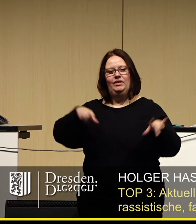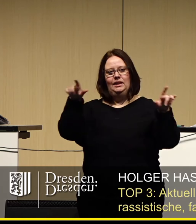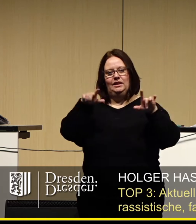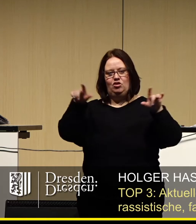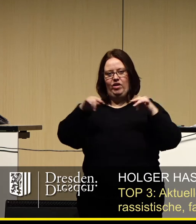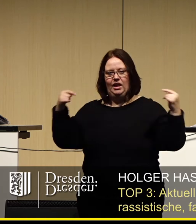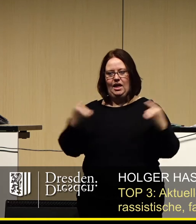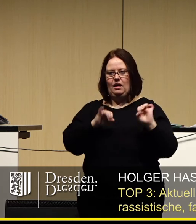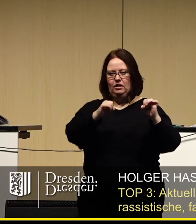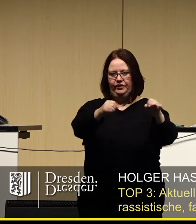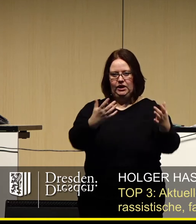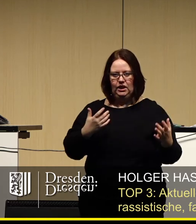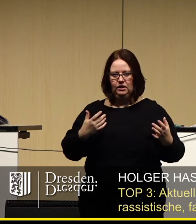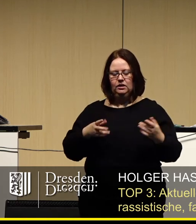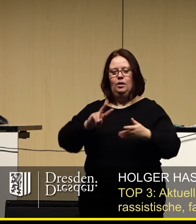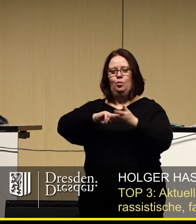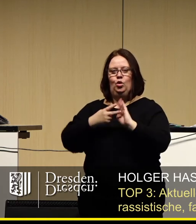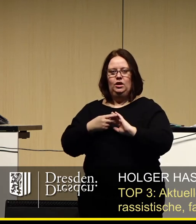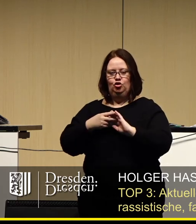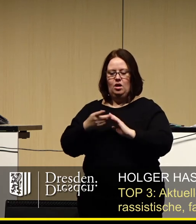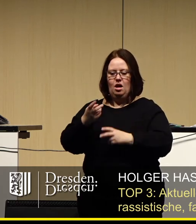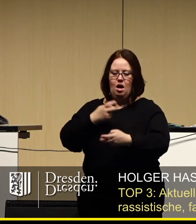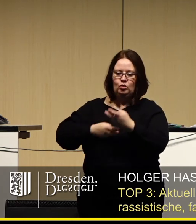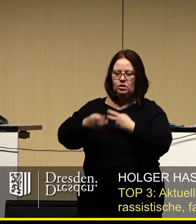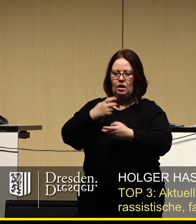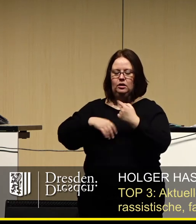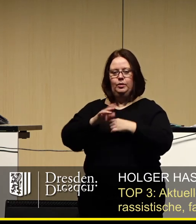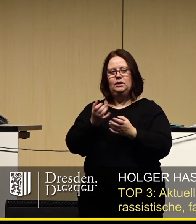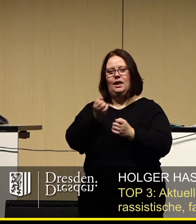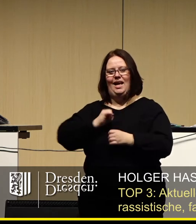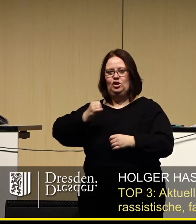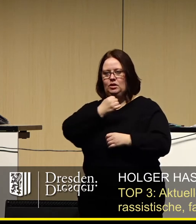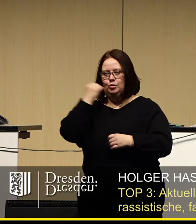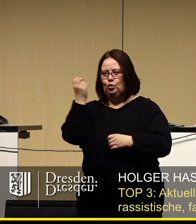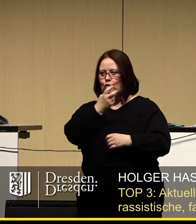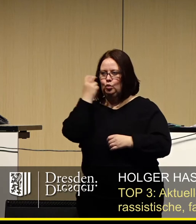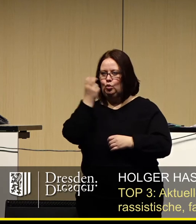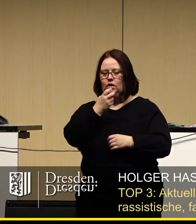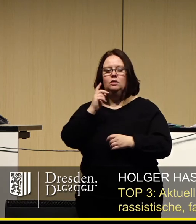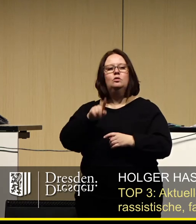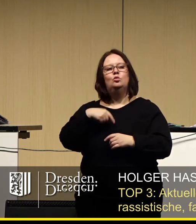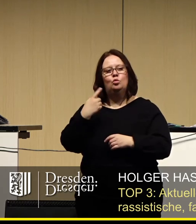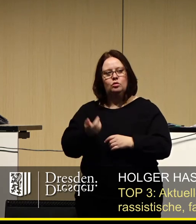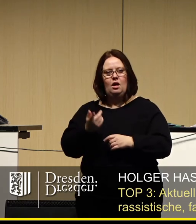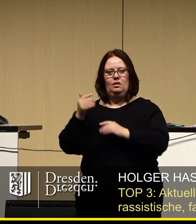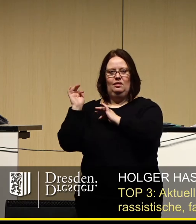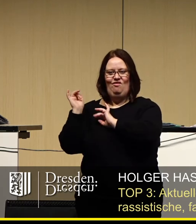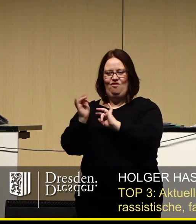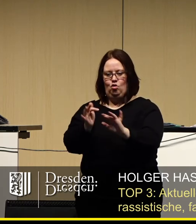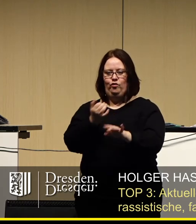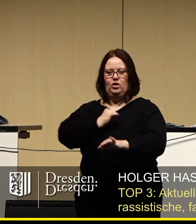Gegenaktivitäten, die politische Auseinandersetzung mit dem Rechtsextremismus zu suchen und dadurch die Wirkung